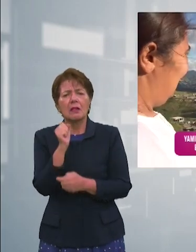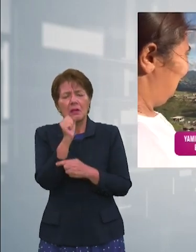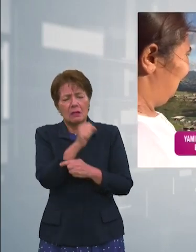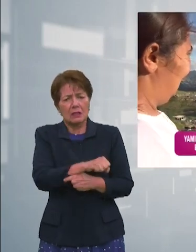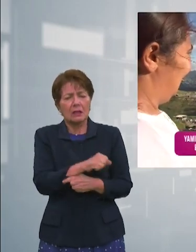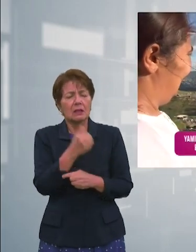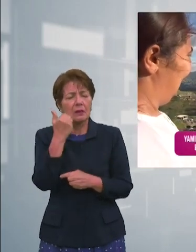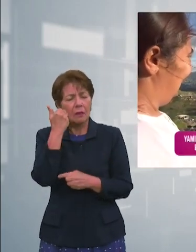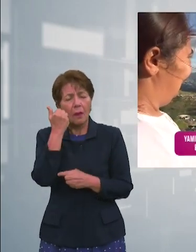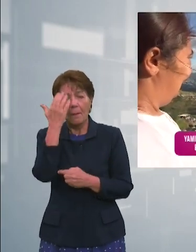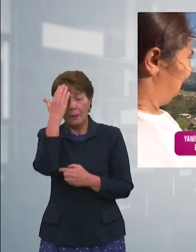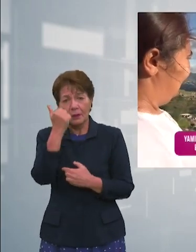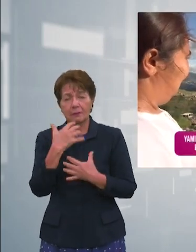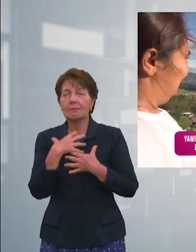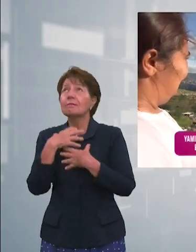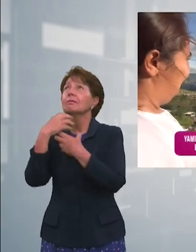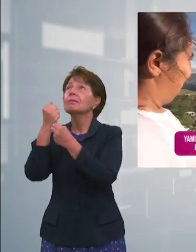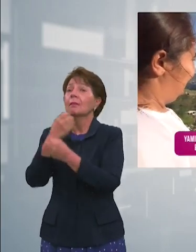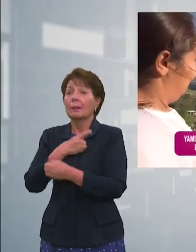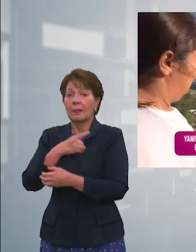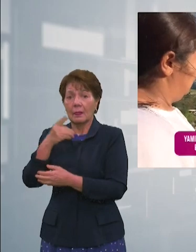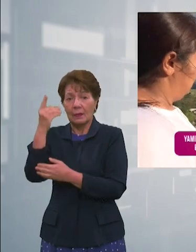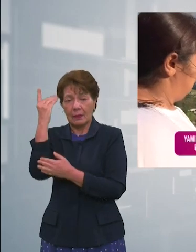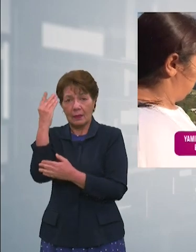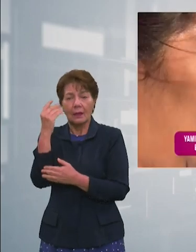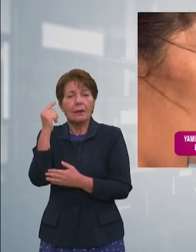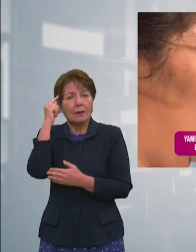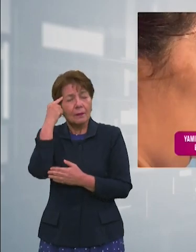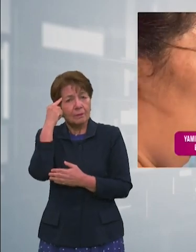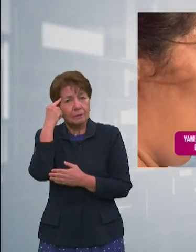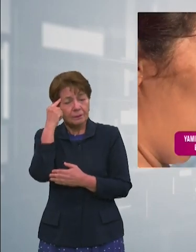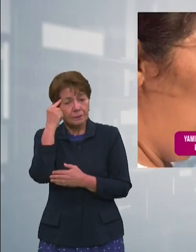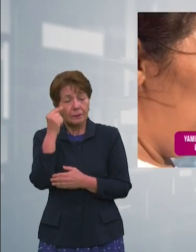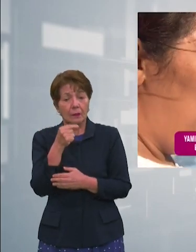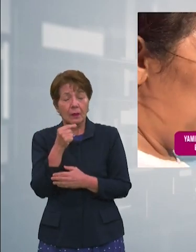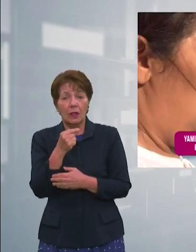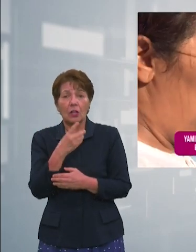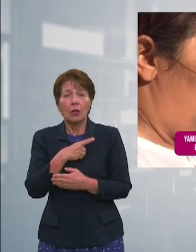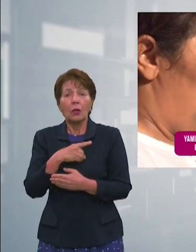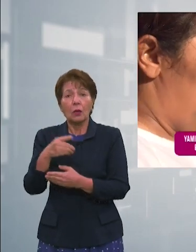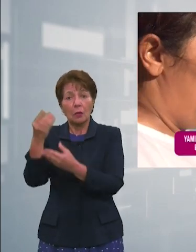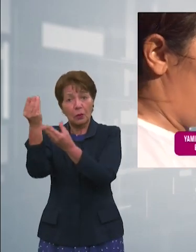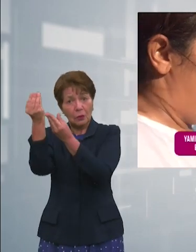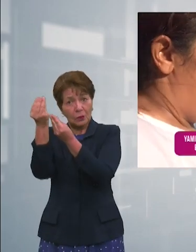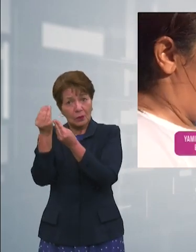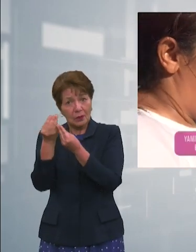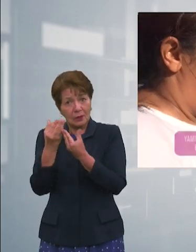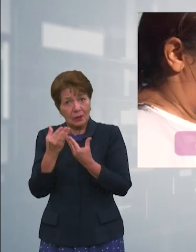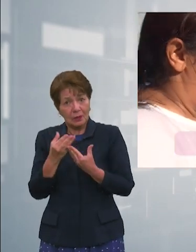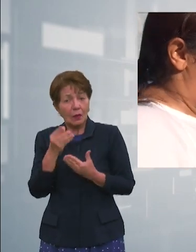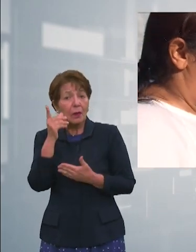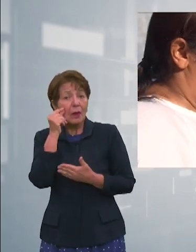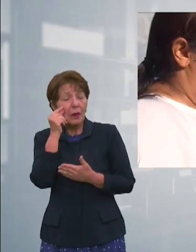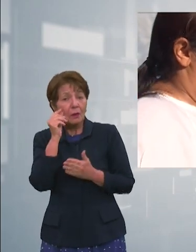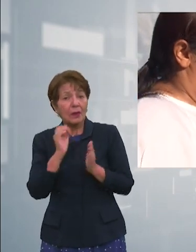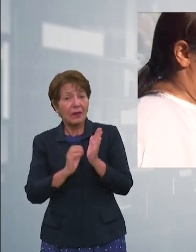Dios y siempre pensó que, así como él le mandó ese diagnóstico, también le daría la